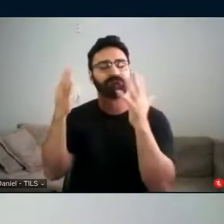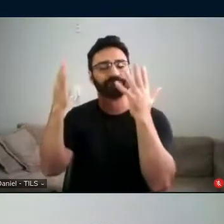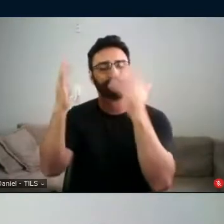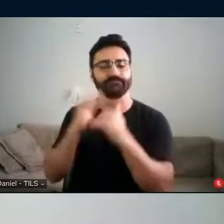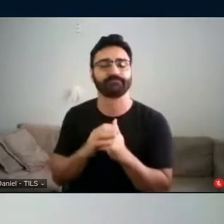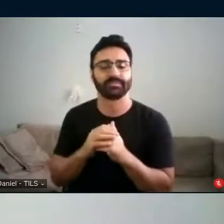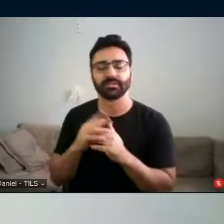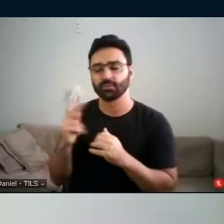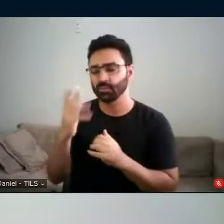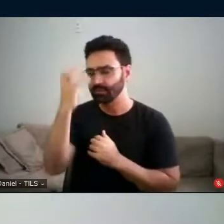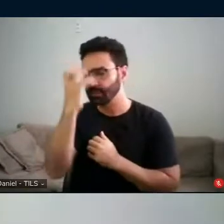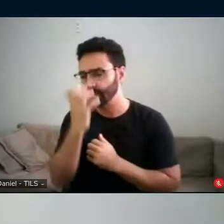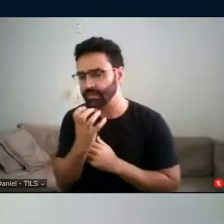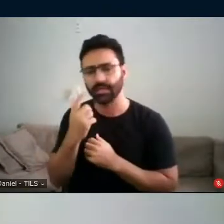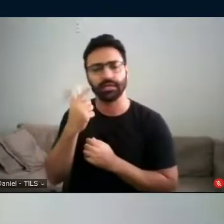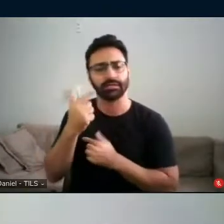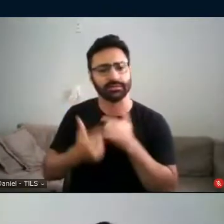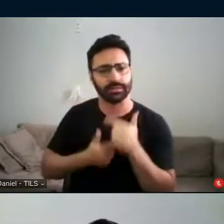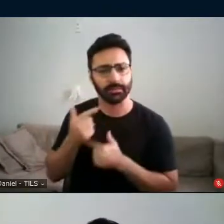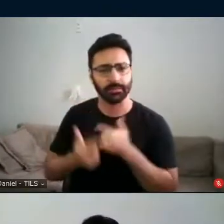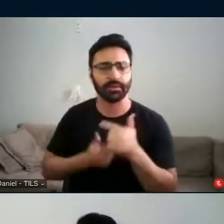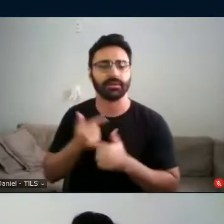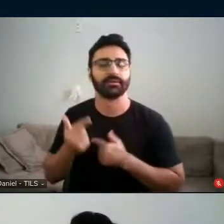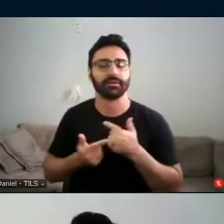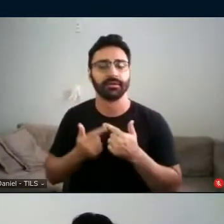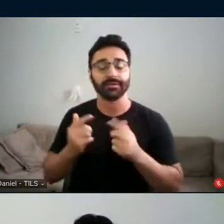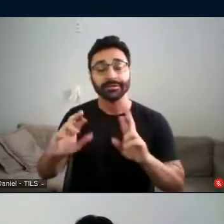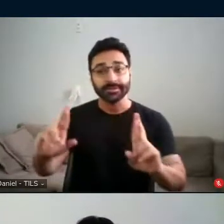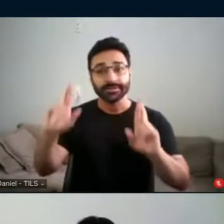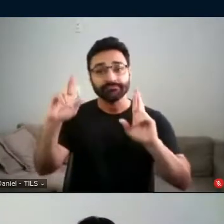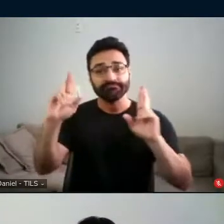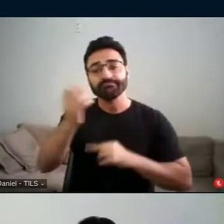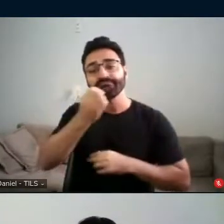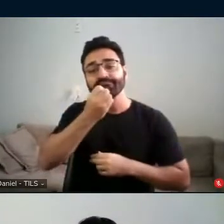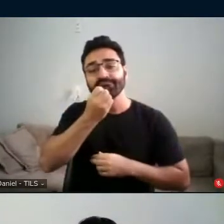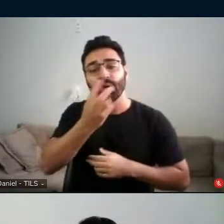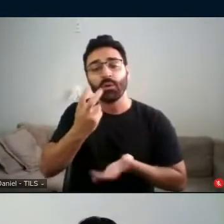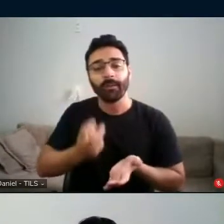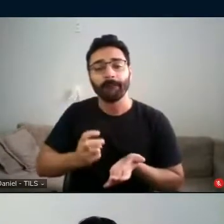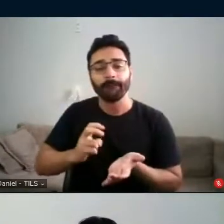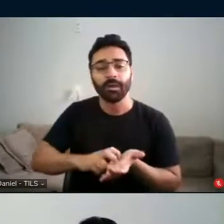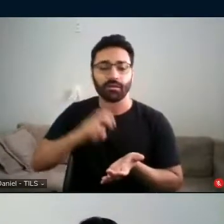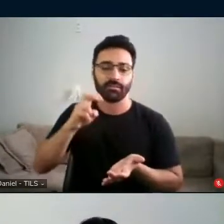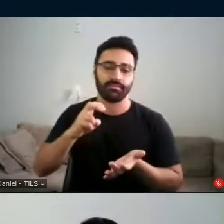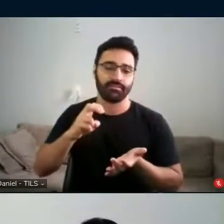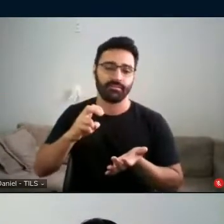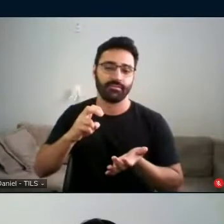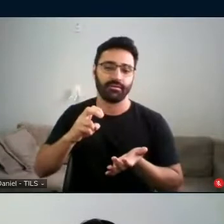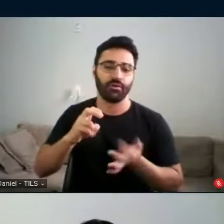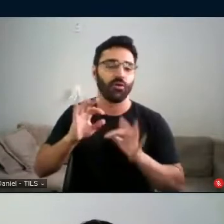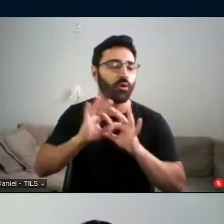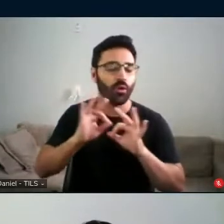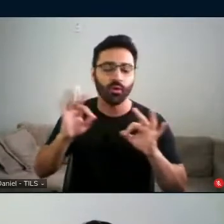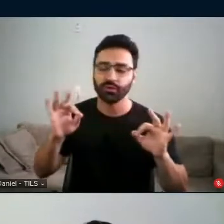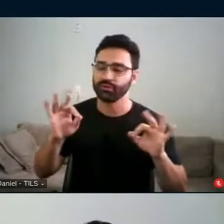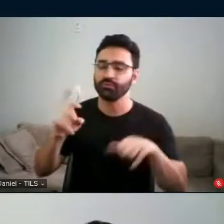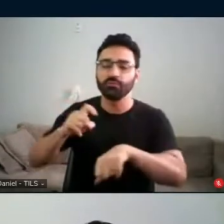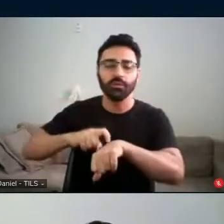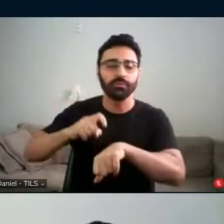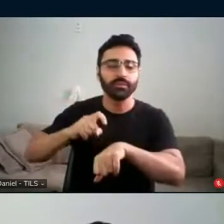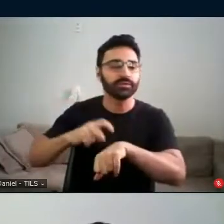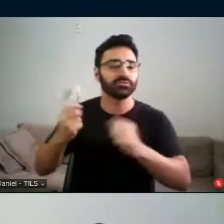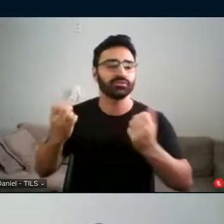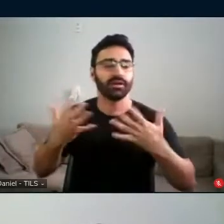seriedade e dedicação. É isso. Que tenhamos uma manhã muito profícua, de muita alegria por